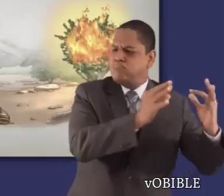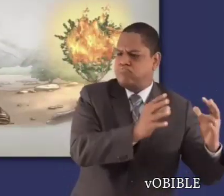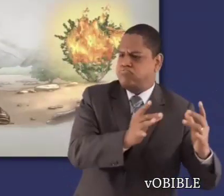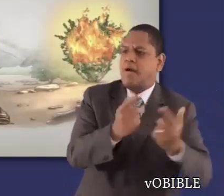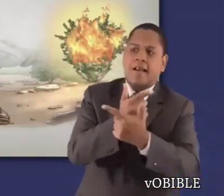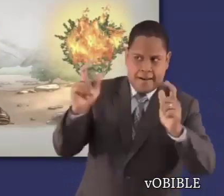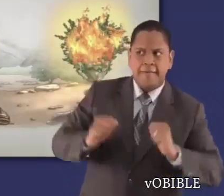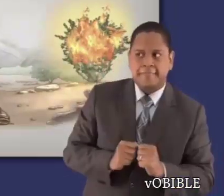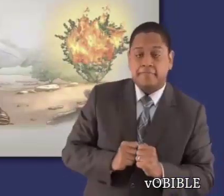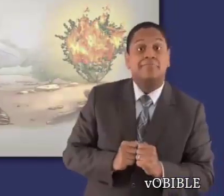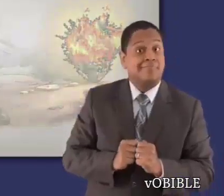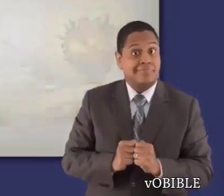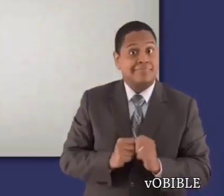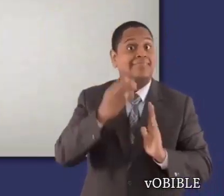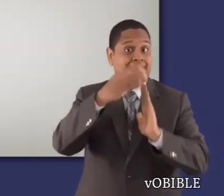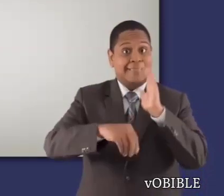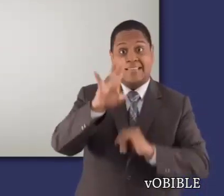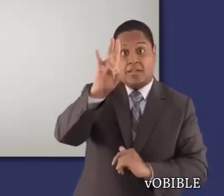sacara a Israel de Egipto.